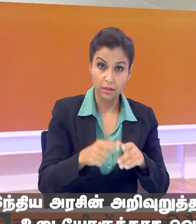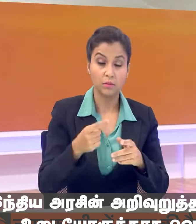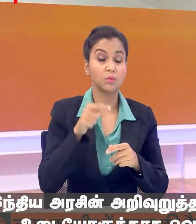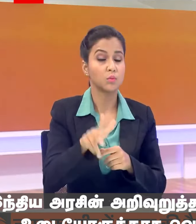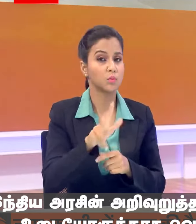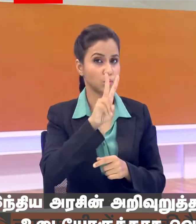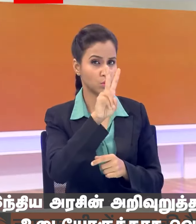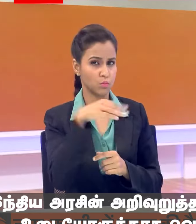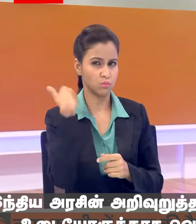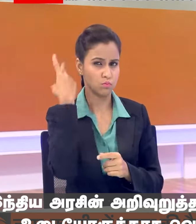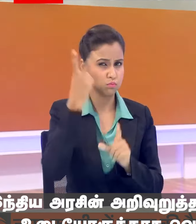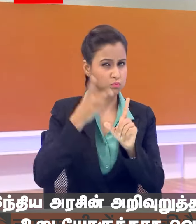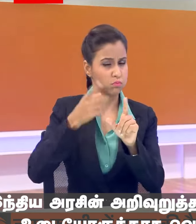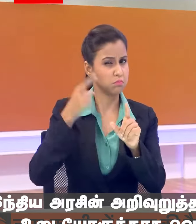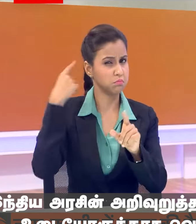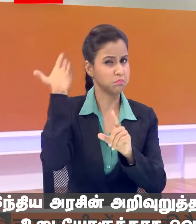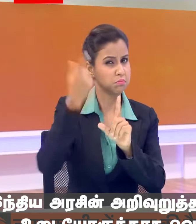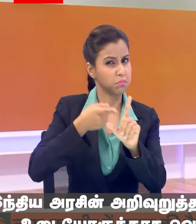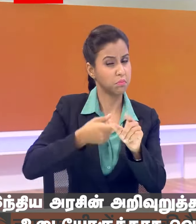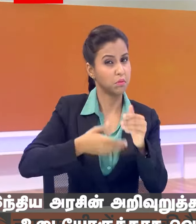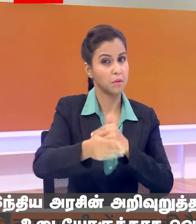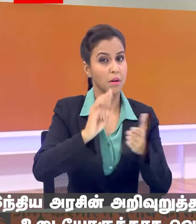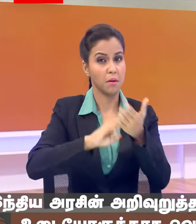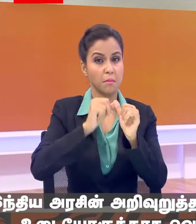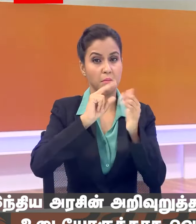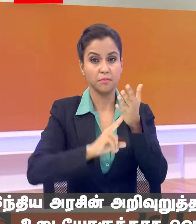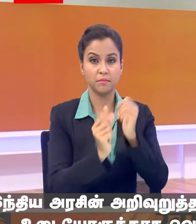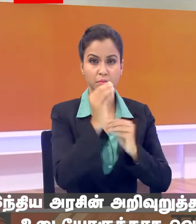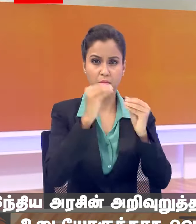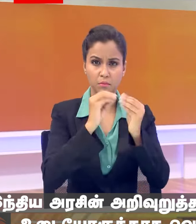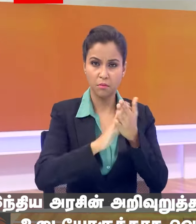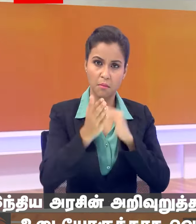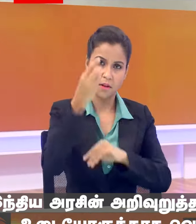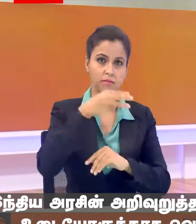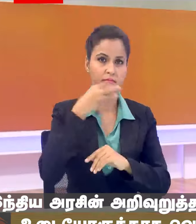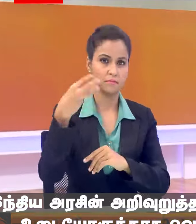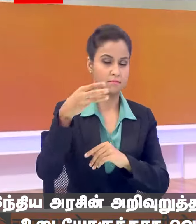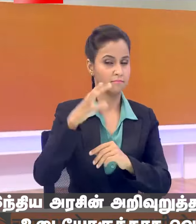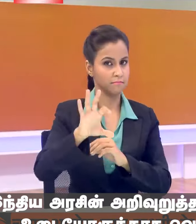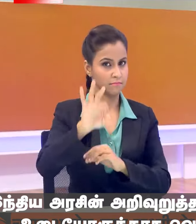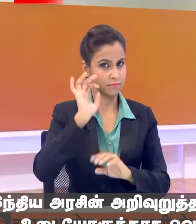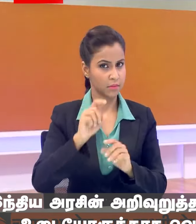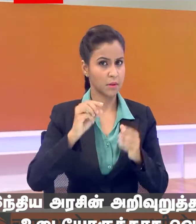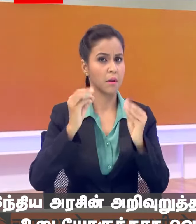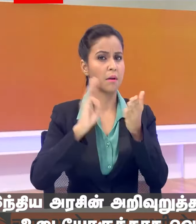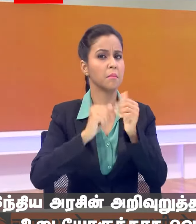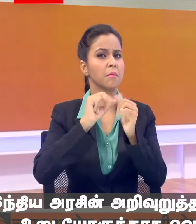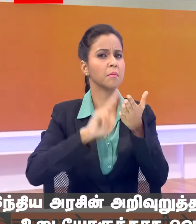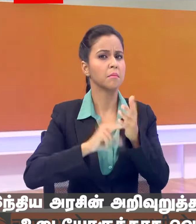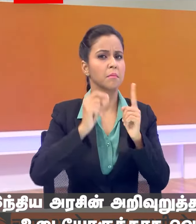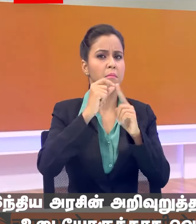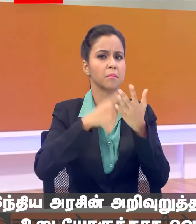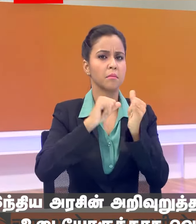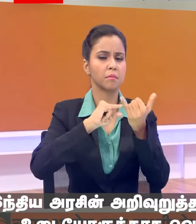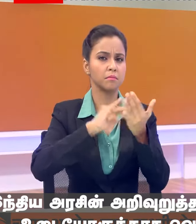उन्होंने दो दशक से जादा समय तक अपनी सेवाएं दी मनु भाकर को पहले ही ध्वजवाहक चुना जा चुका था मनु ने पैरिस ओलंपिक में दो कान